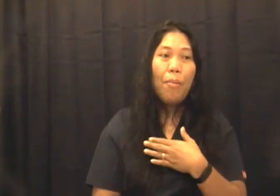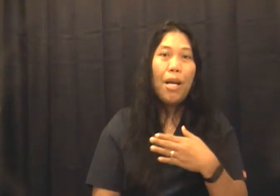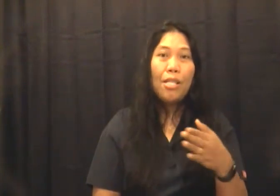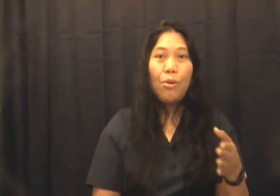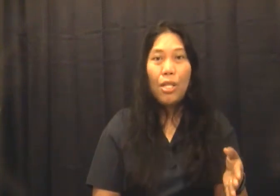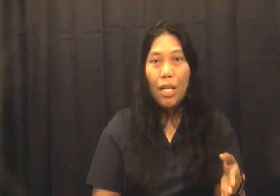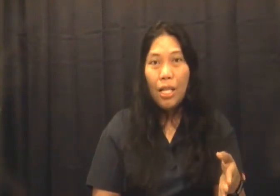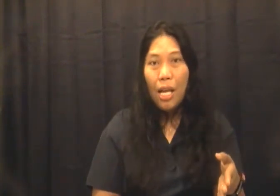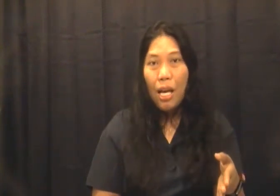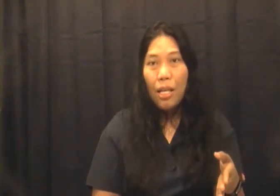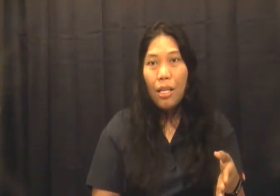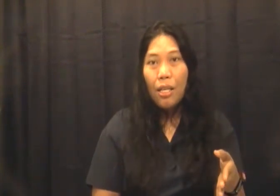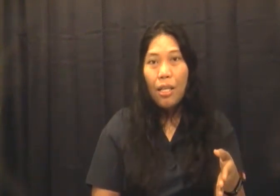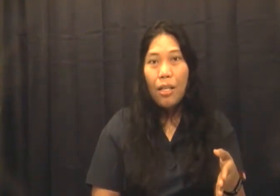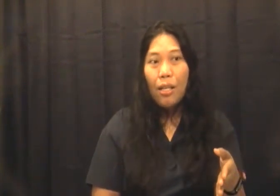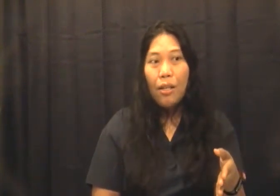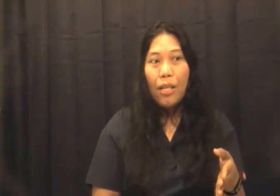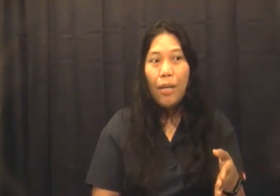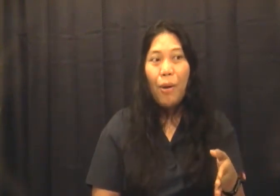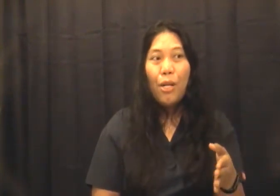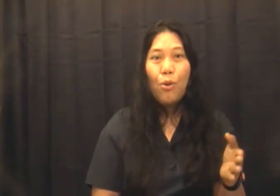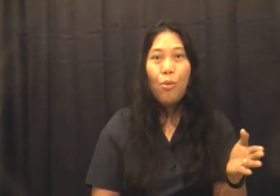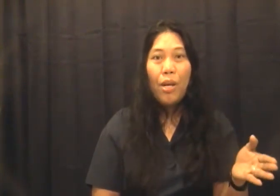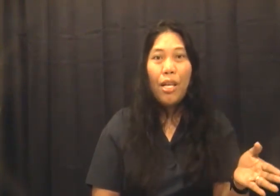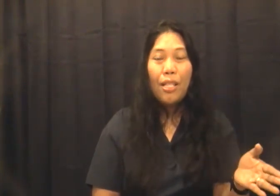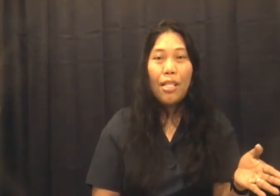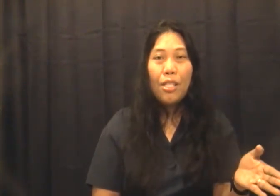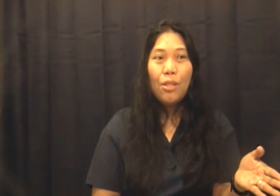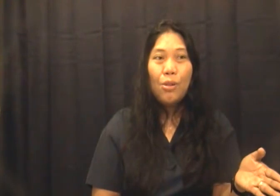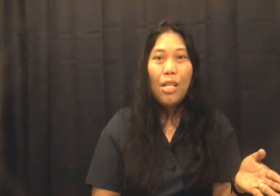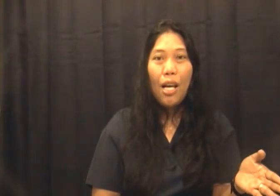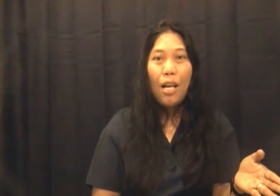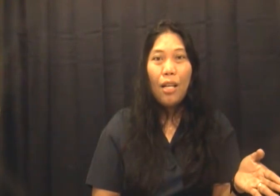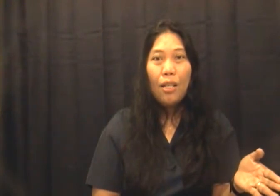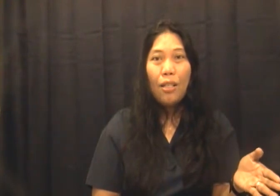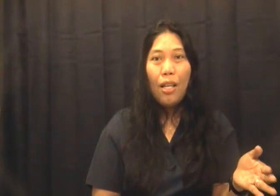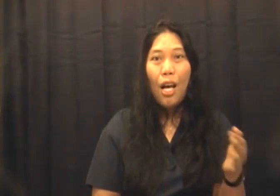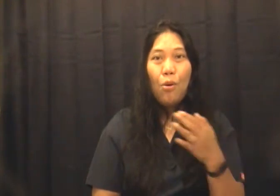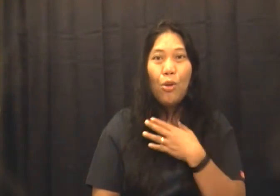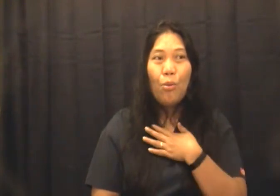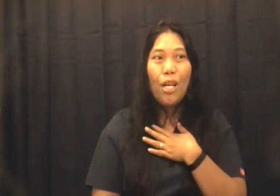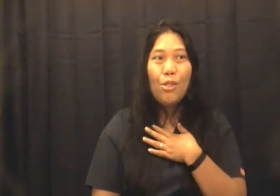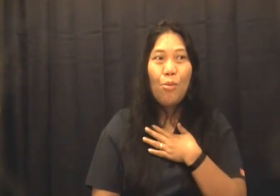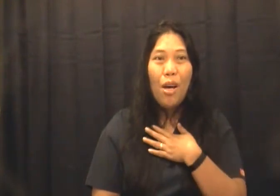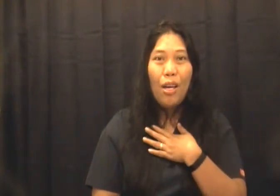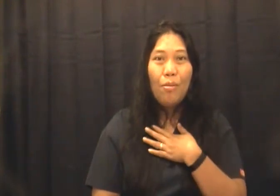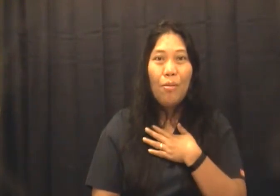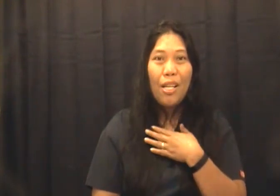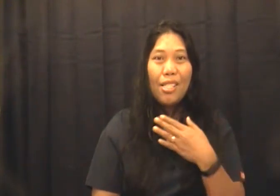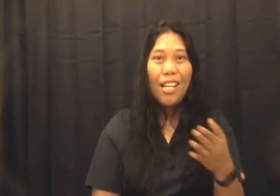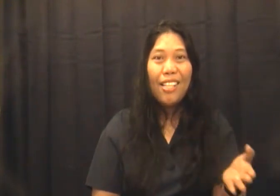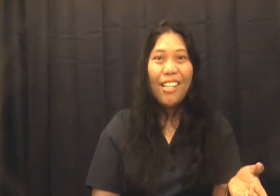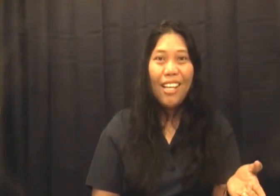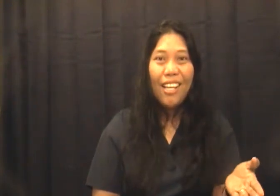ipapasa ko sa kanila e paano kung may health issue sila ako makasurvive baka sila hindi